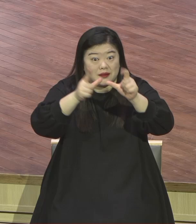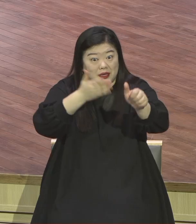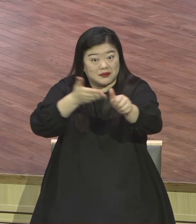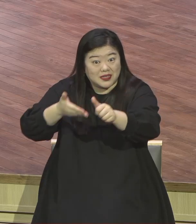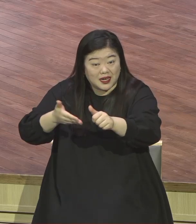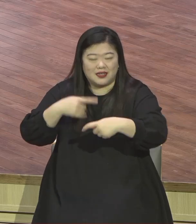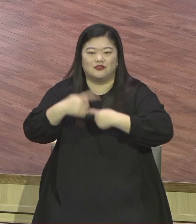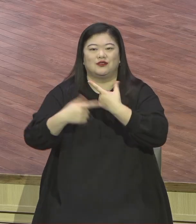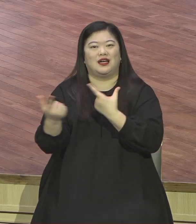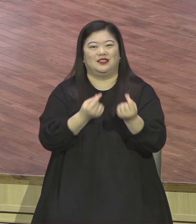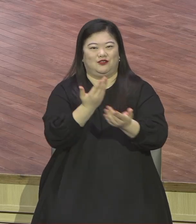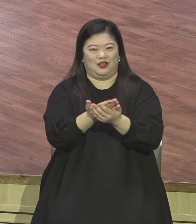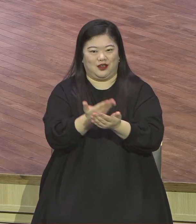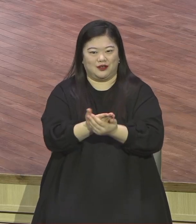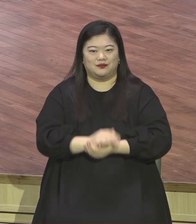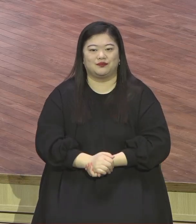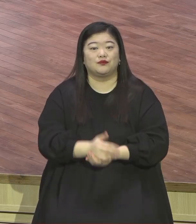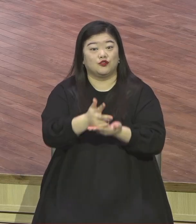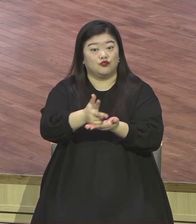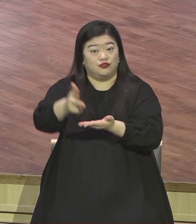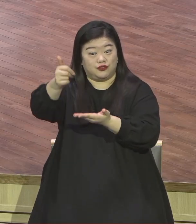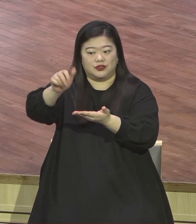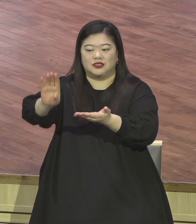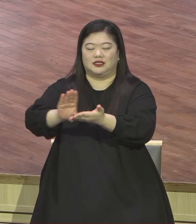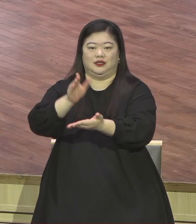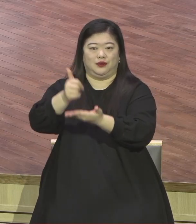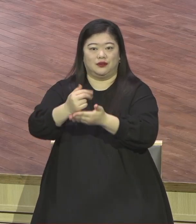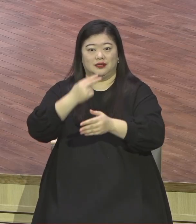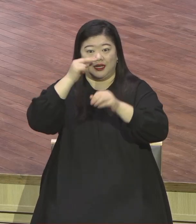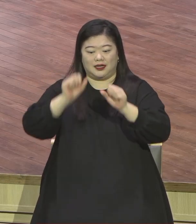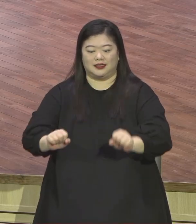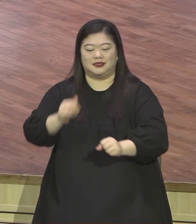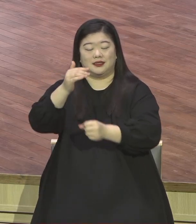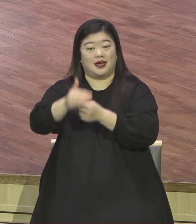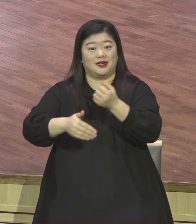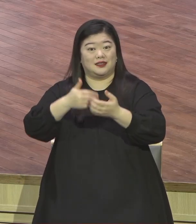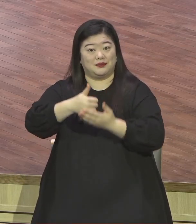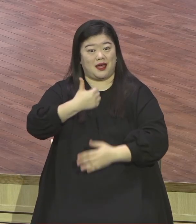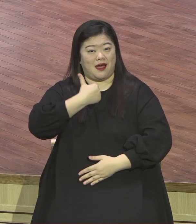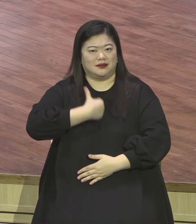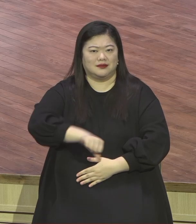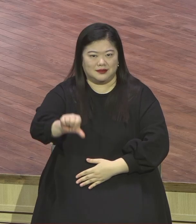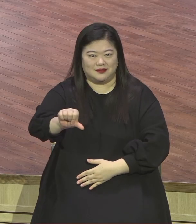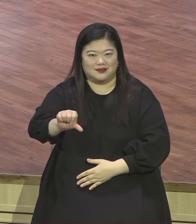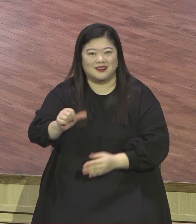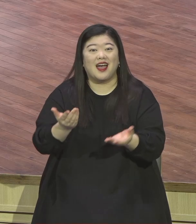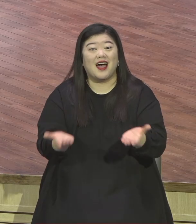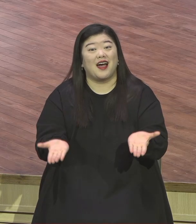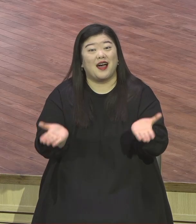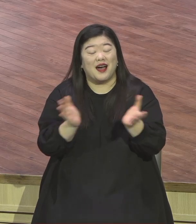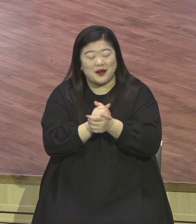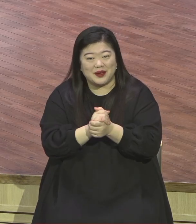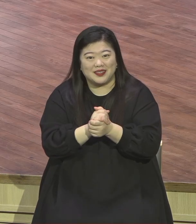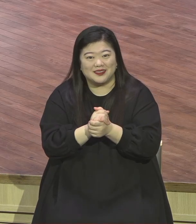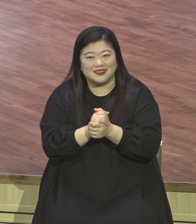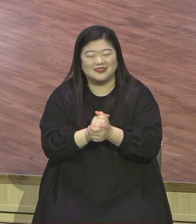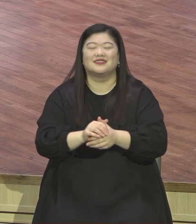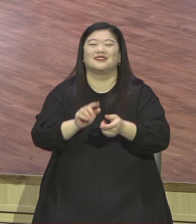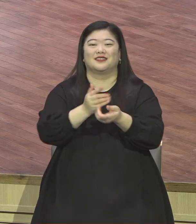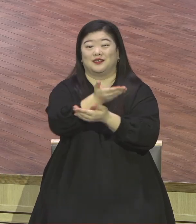주는 그리스도시오 살아계신 하나님의 아들이십니다 아멘 서로 인사합시다 해외